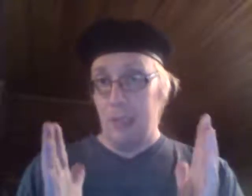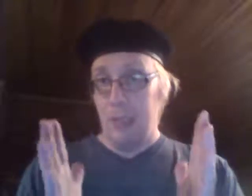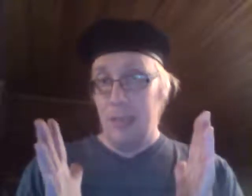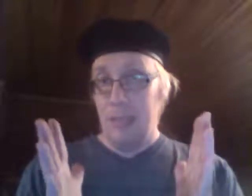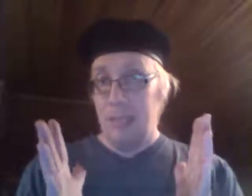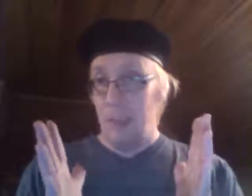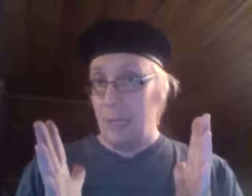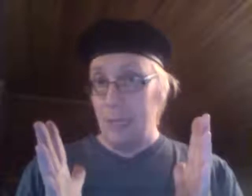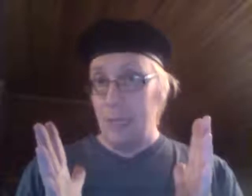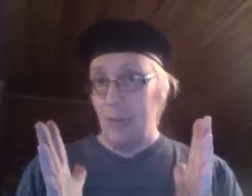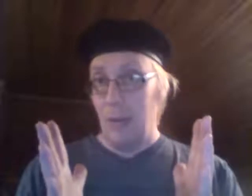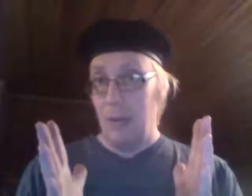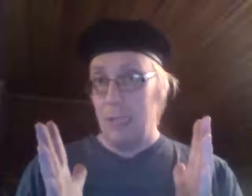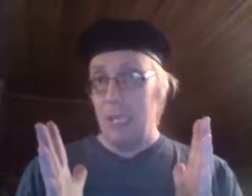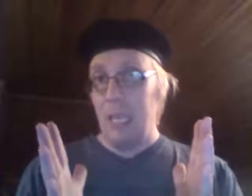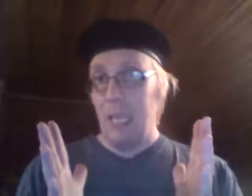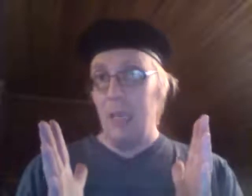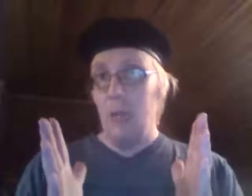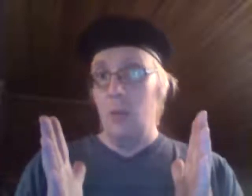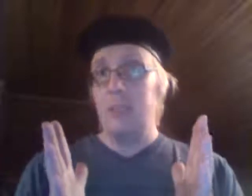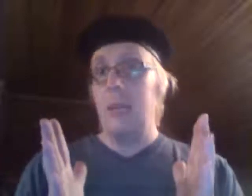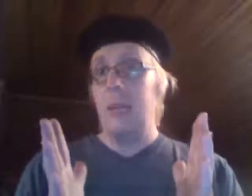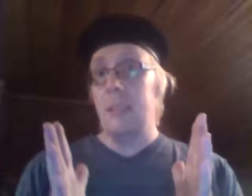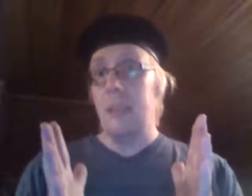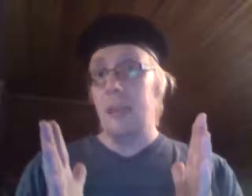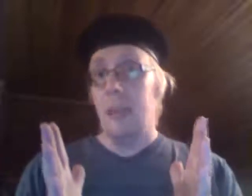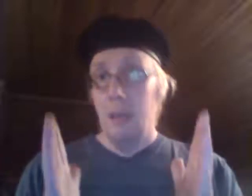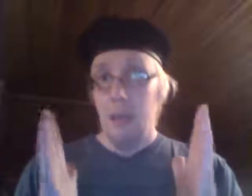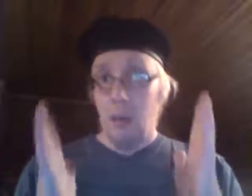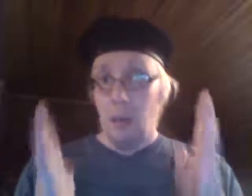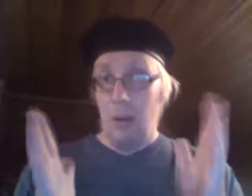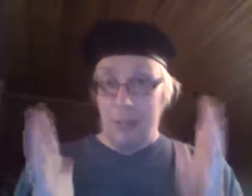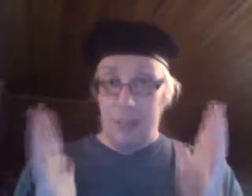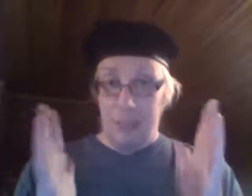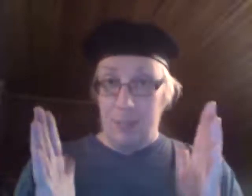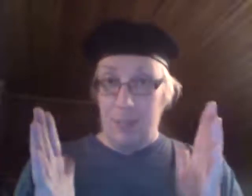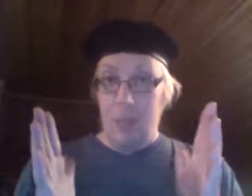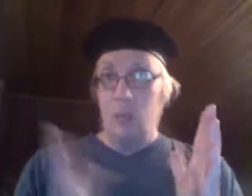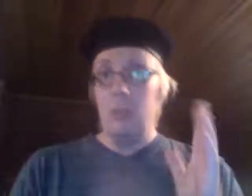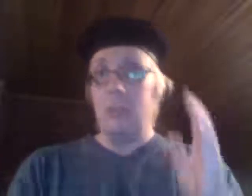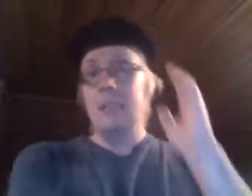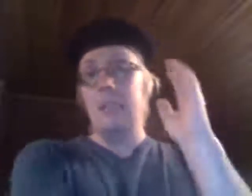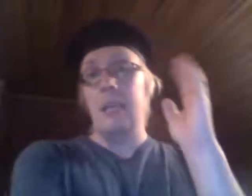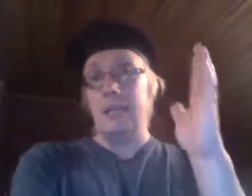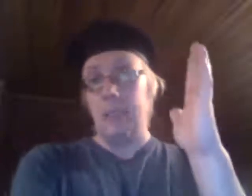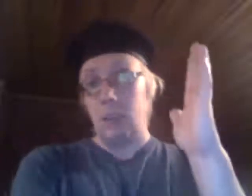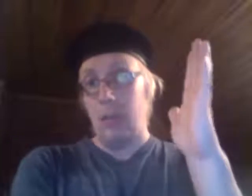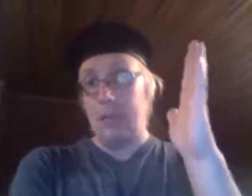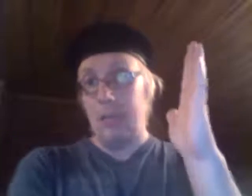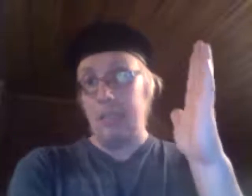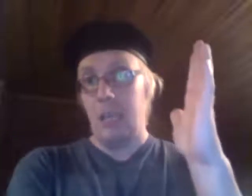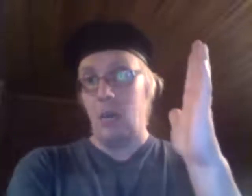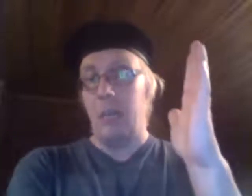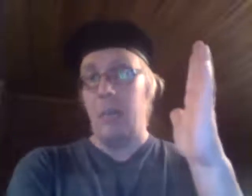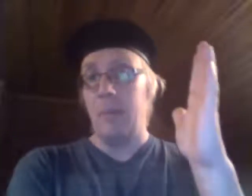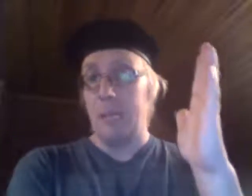niin siinä tuleekin sellainen ongelma, että niin. Nyt ne taas ne kolonialismia, nyt ne taas siellä siirtomaan isänät sanoo, että meidän pitää